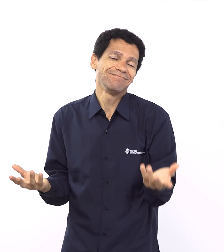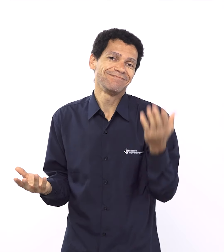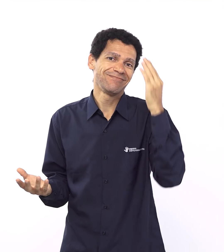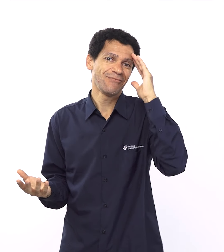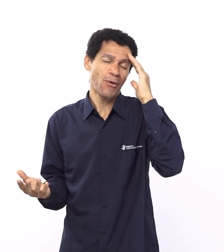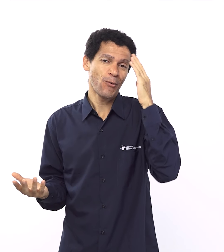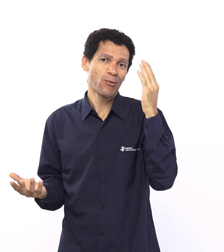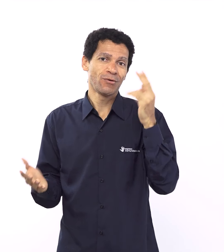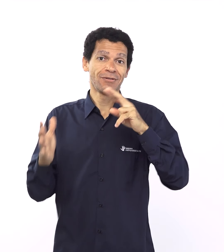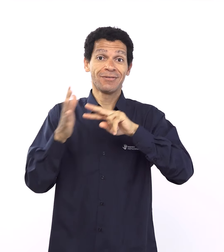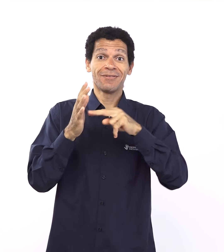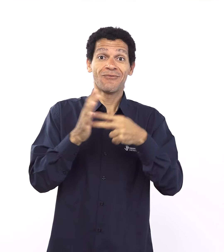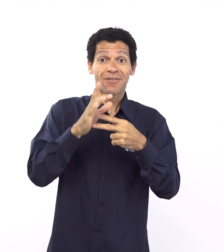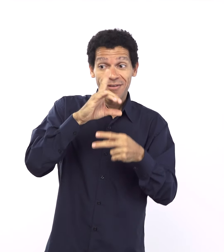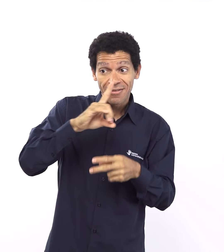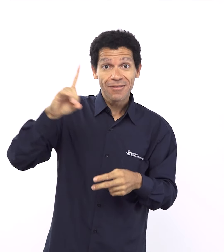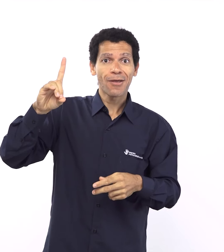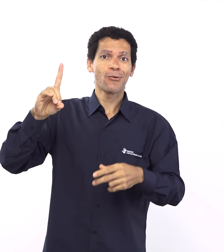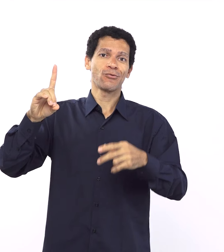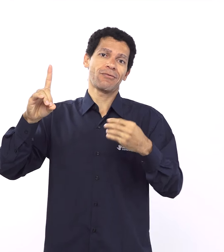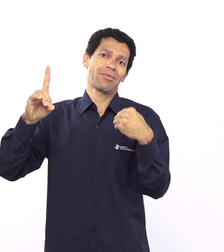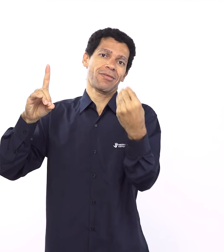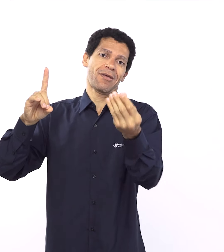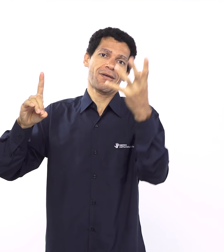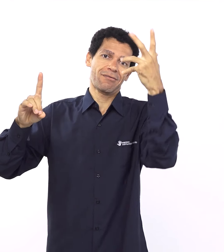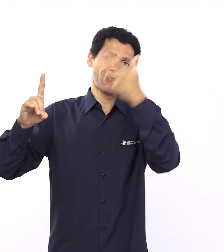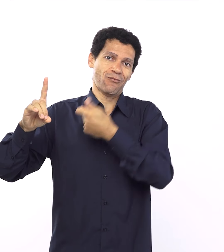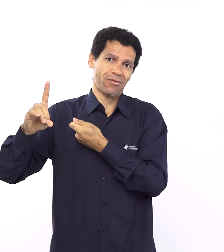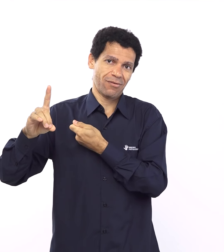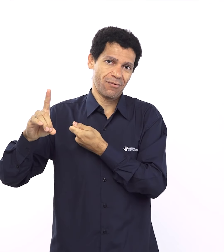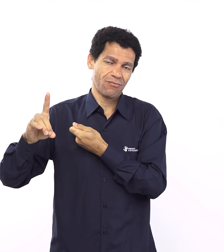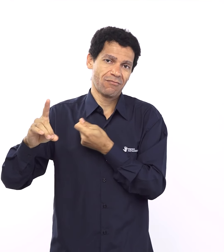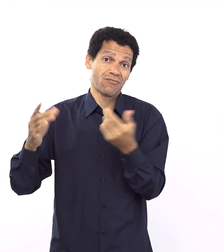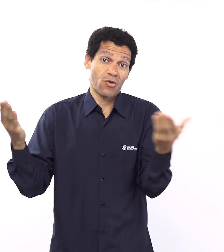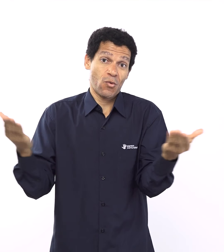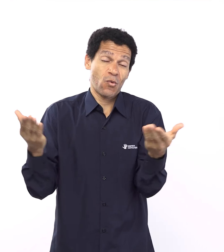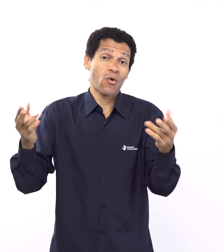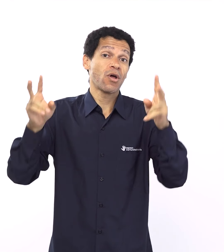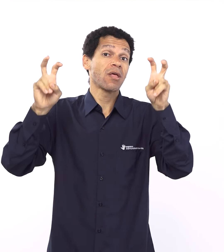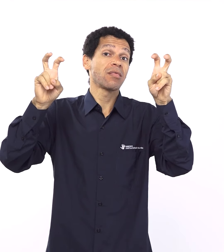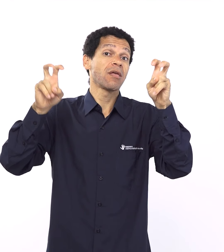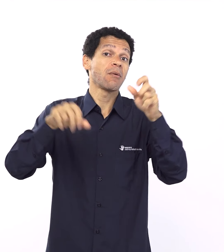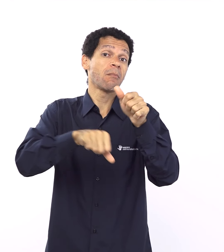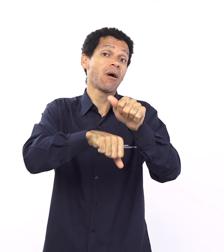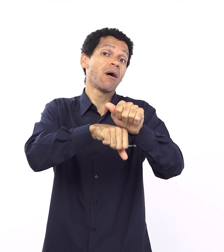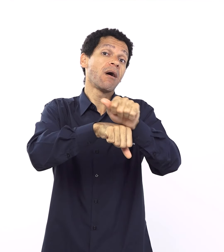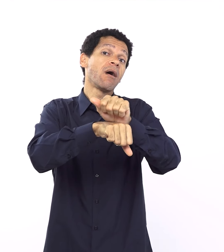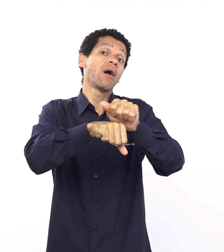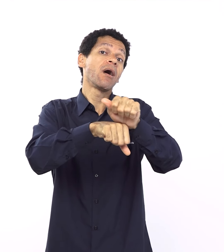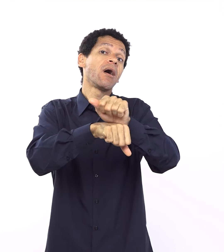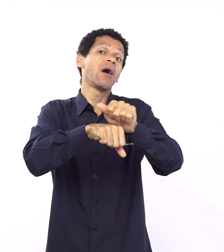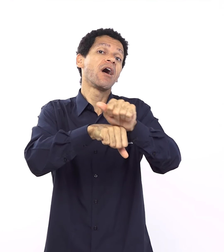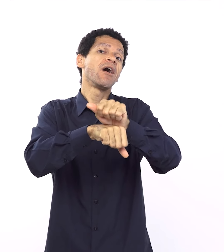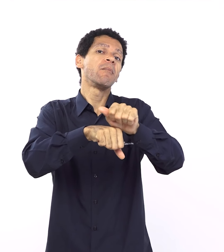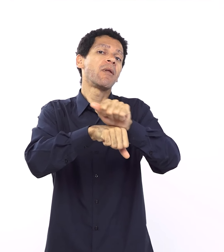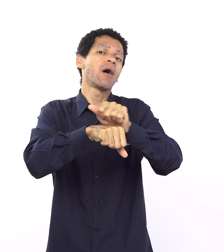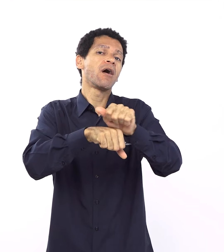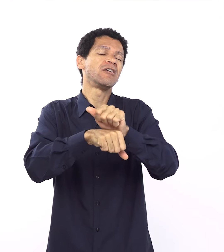Bom, acho que eu posso puxar esse tópico também, porque Abraão, ele vai ser o próximo personagem ali em Gênesis, próxima pessoa que vai,